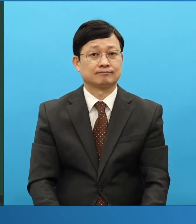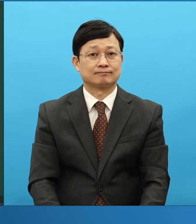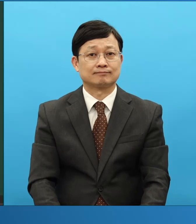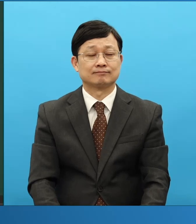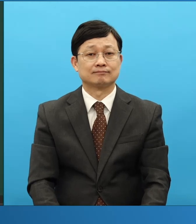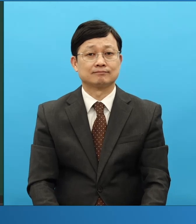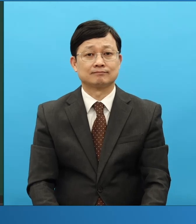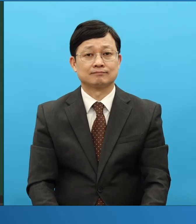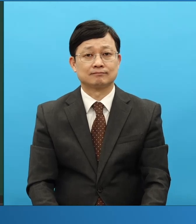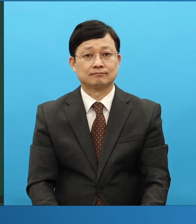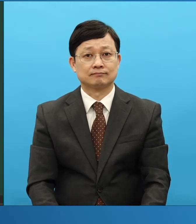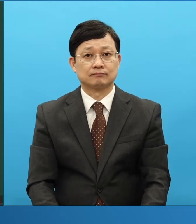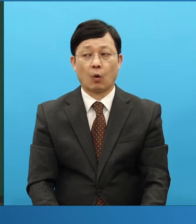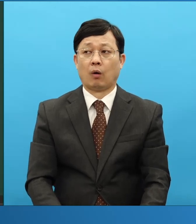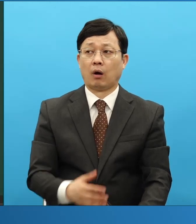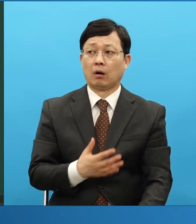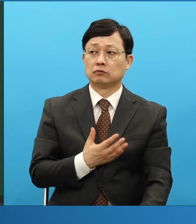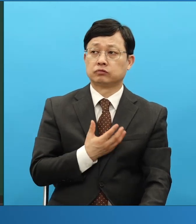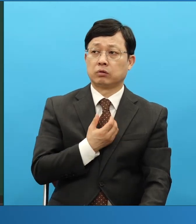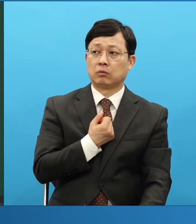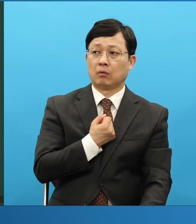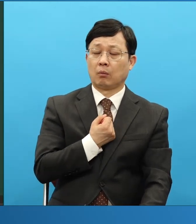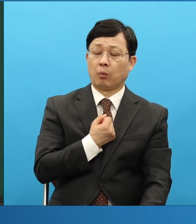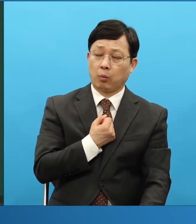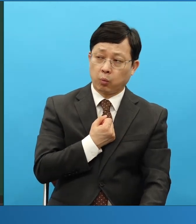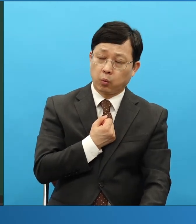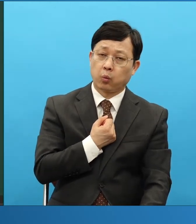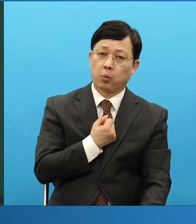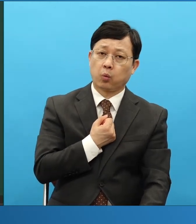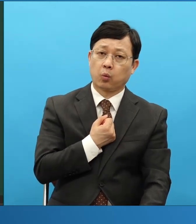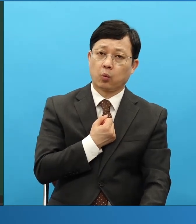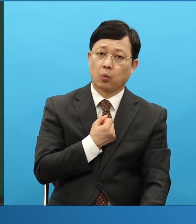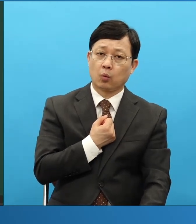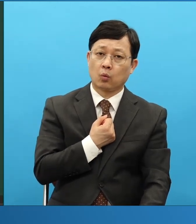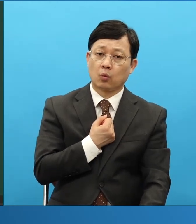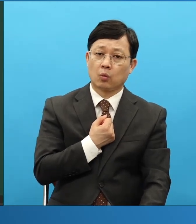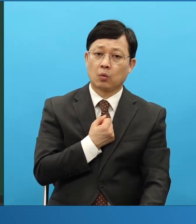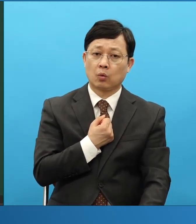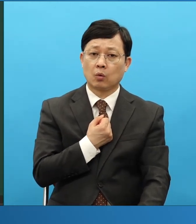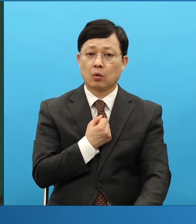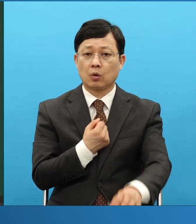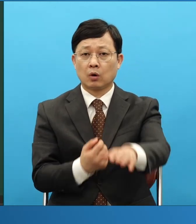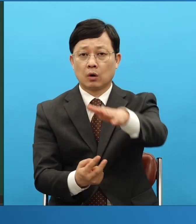좀 충격되더라고요 그리고 그냥 다리 밑에 적당한 천막창이 있다는 데 내가 가봤어요